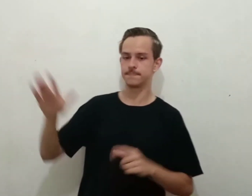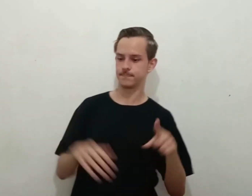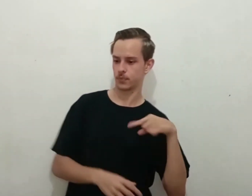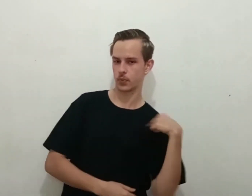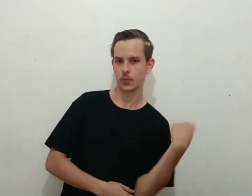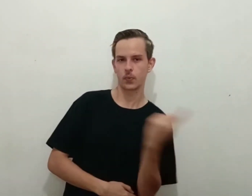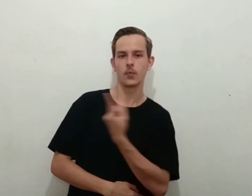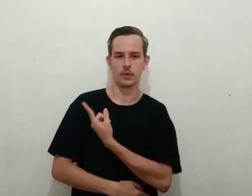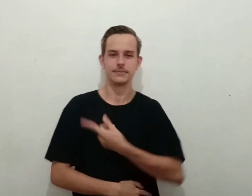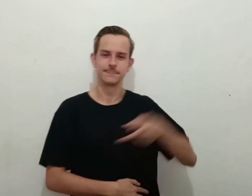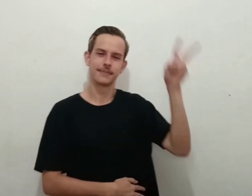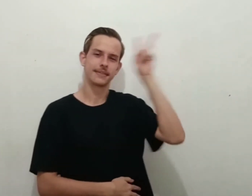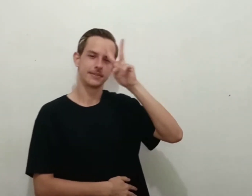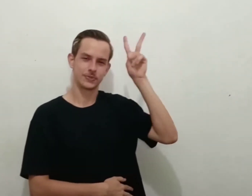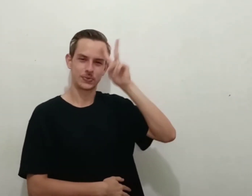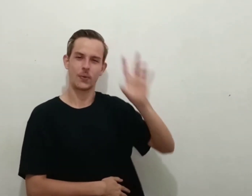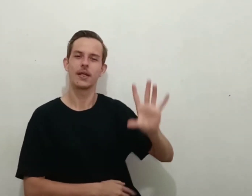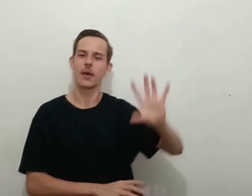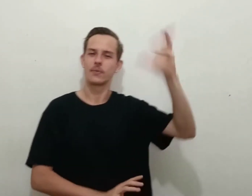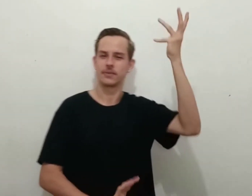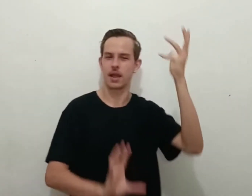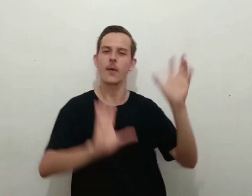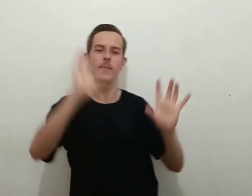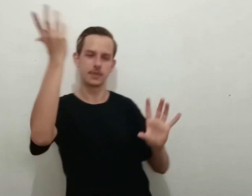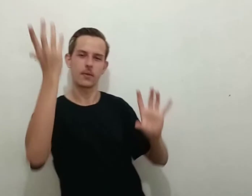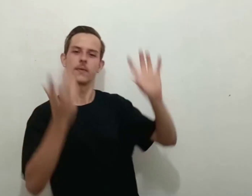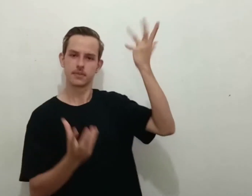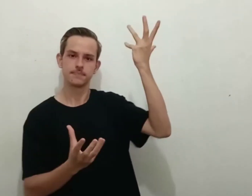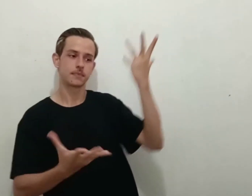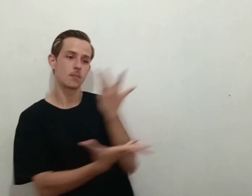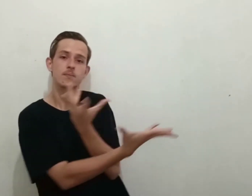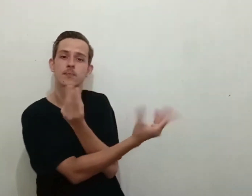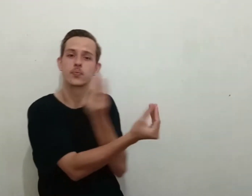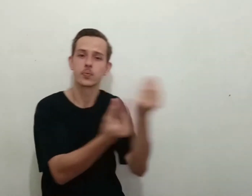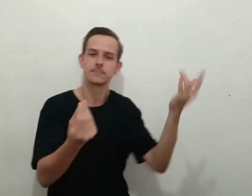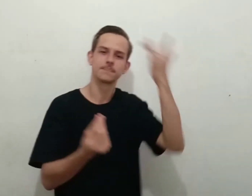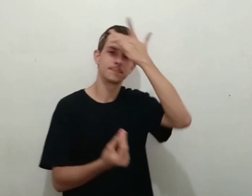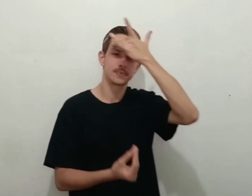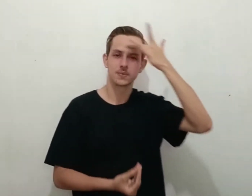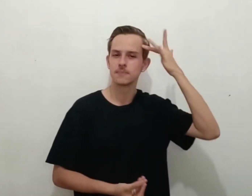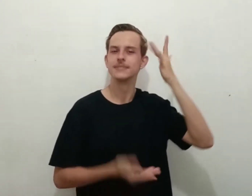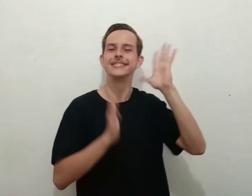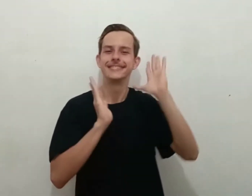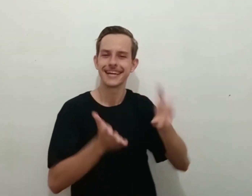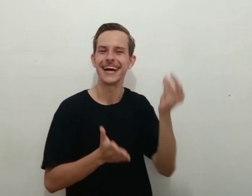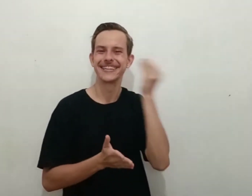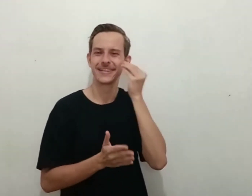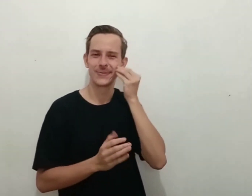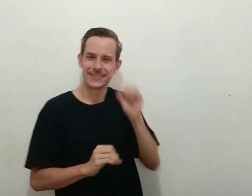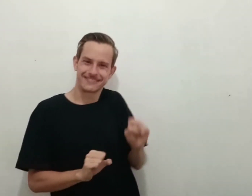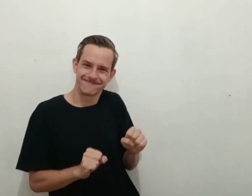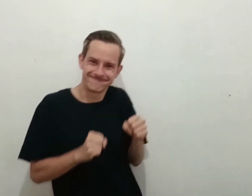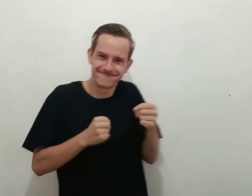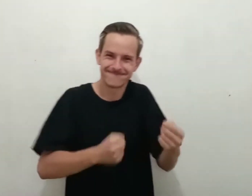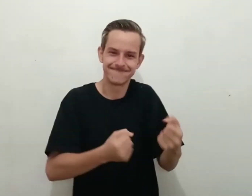Muitas pessoas já tentaram escrever a história dos acontecimentos